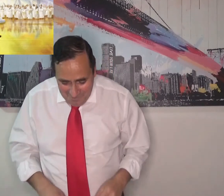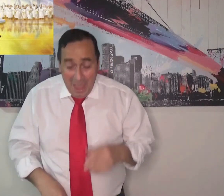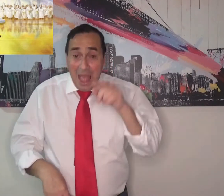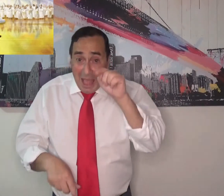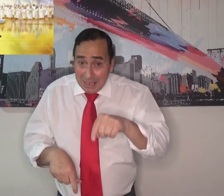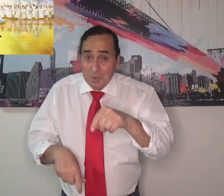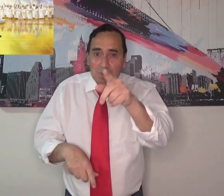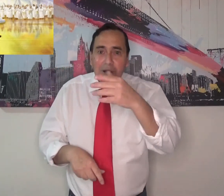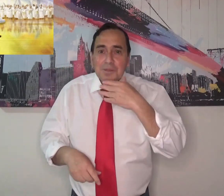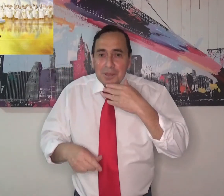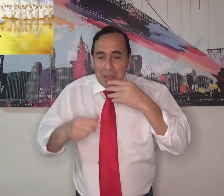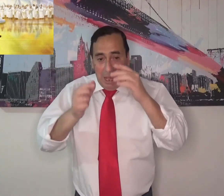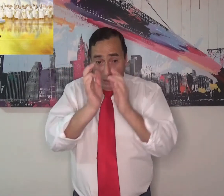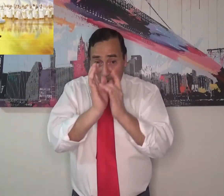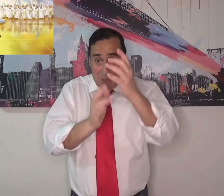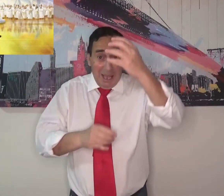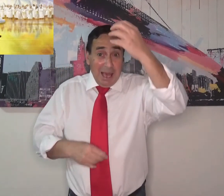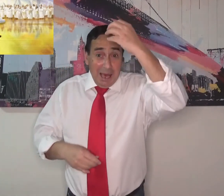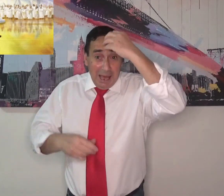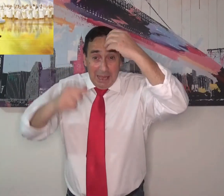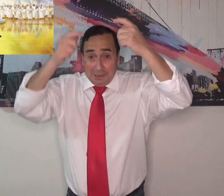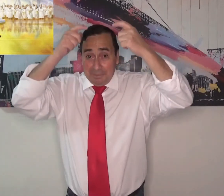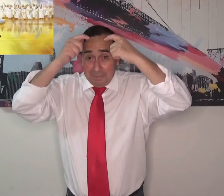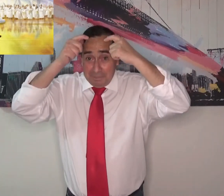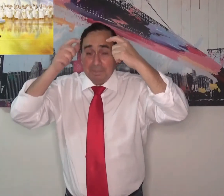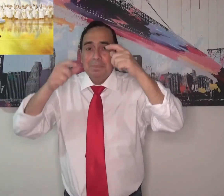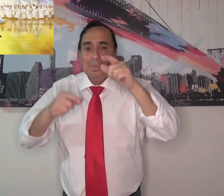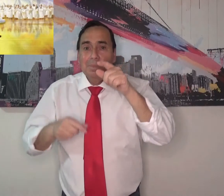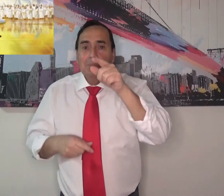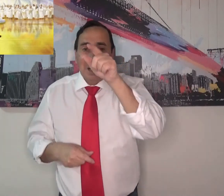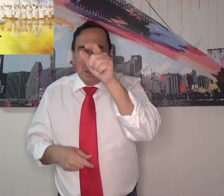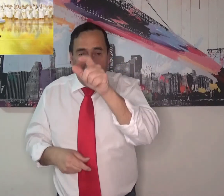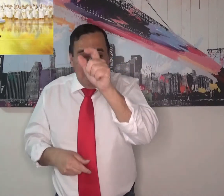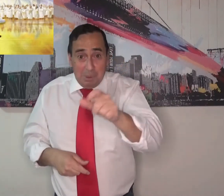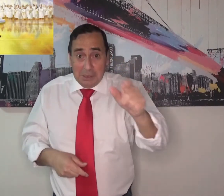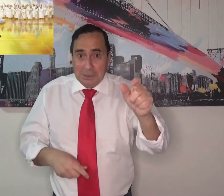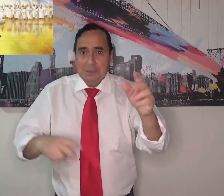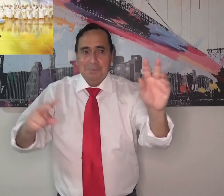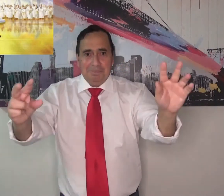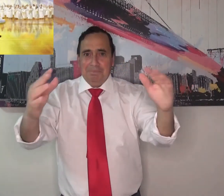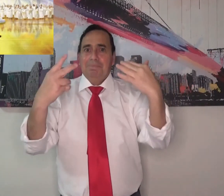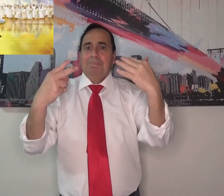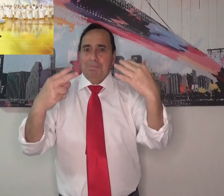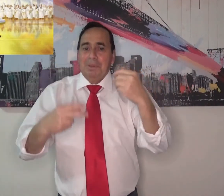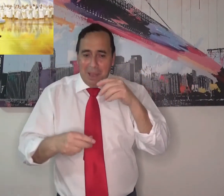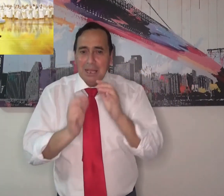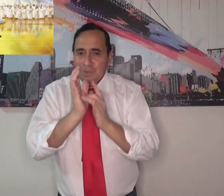¿ok? Así que si tú también quieres recibirle esa corona de vida y todas las personas